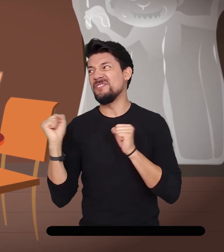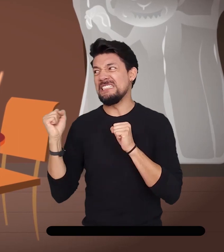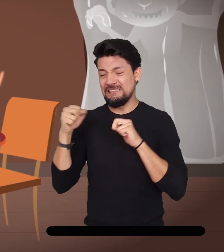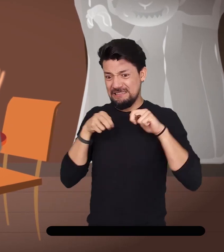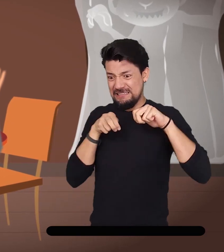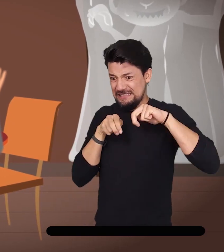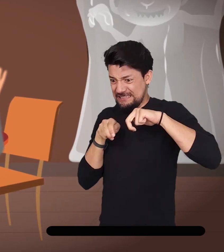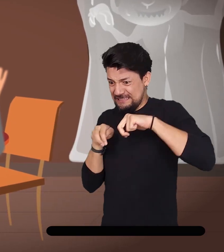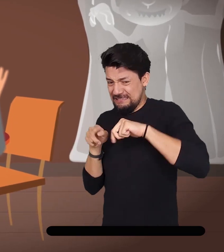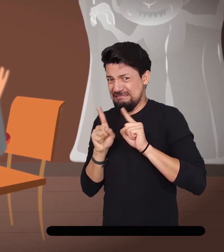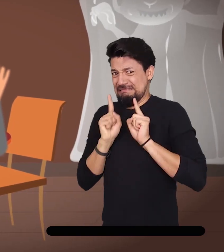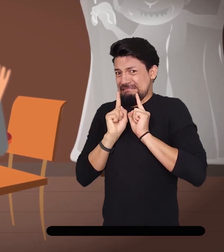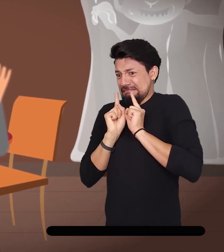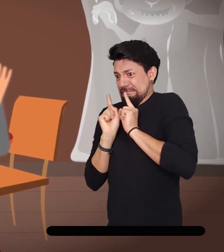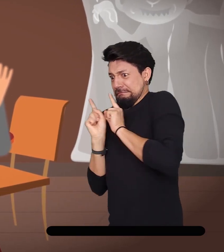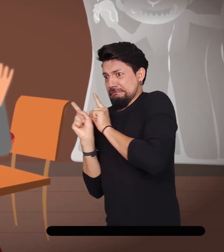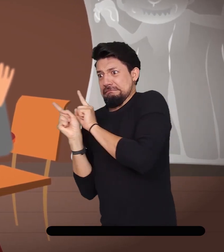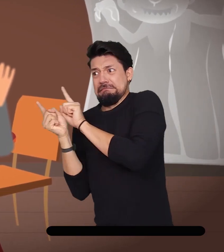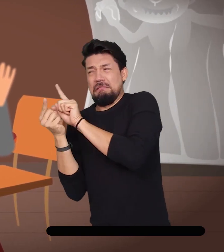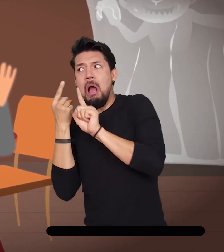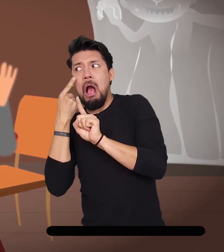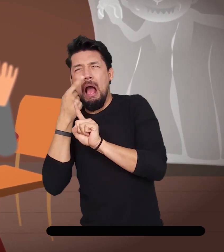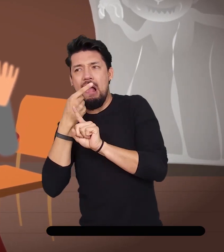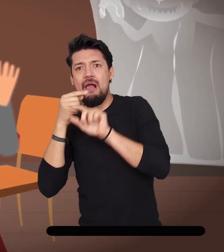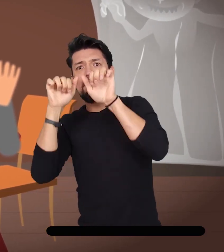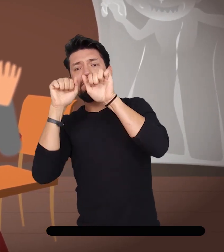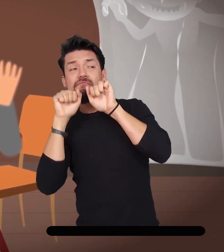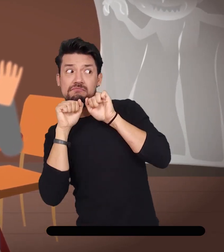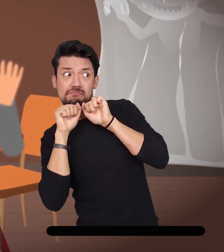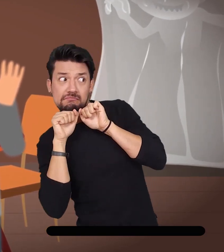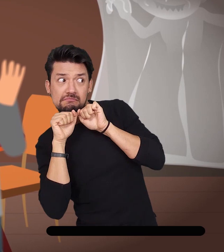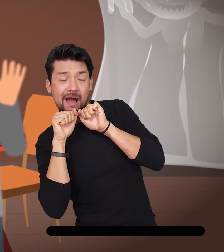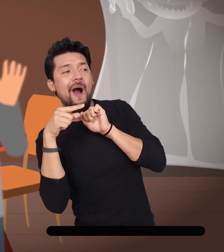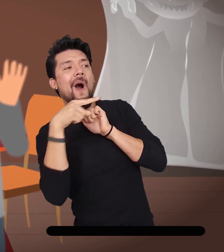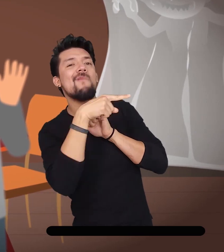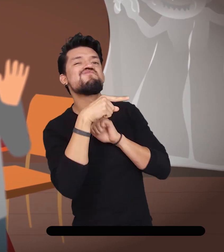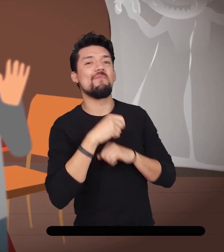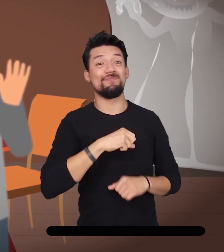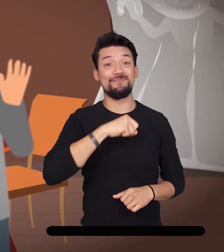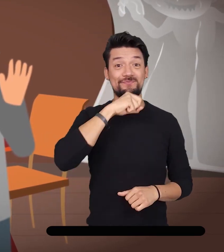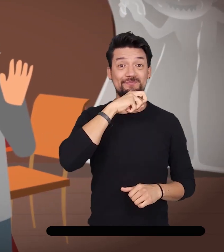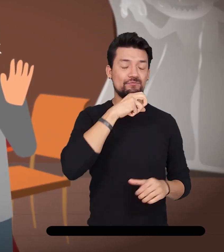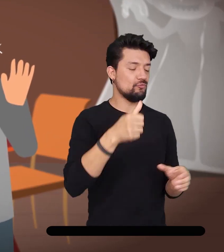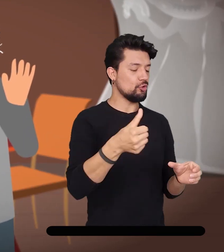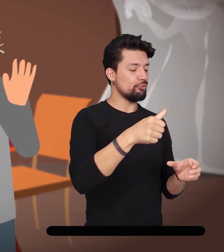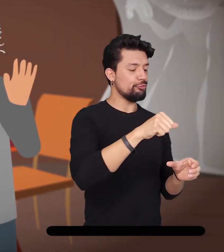puerta que estaba del otro lado. Los dos se acercaron y alcanzaron a ver que Marcela ya